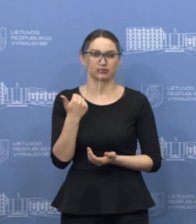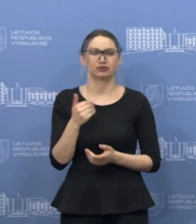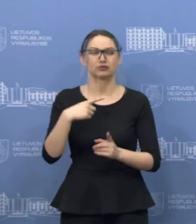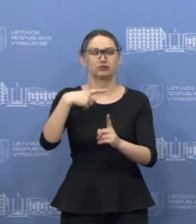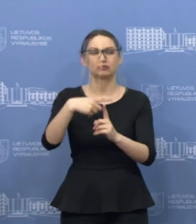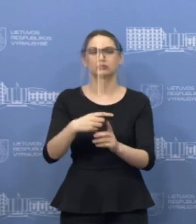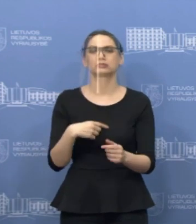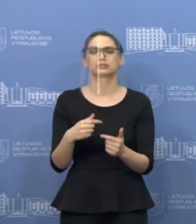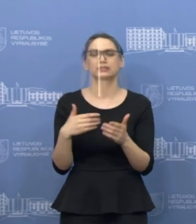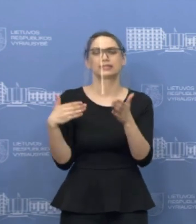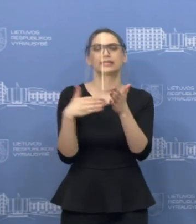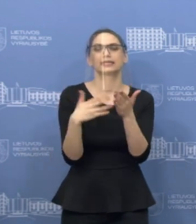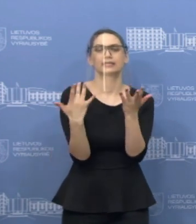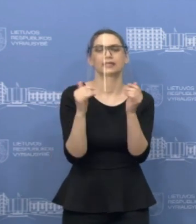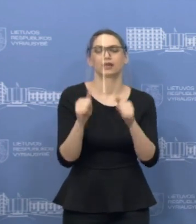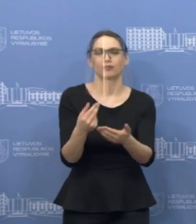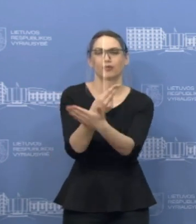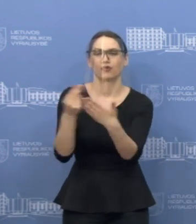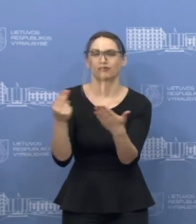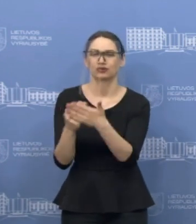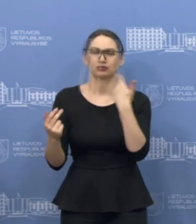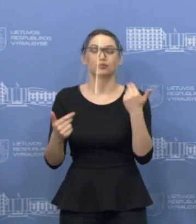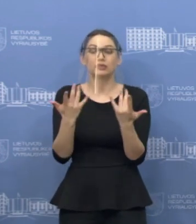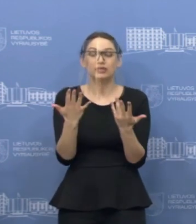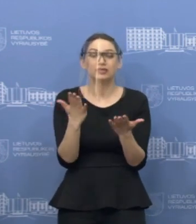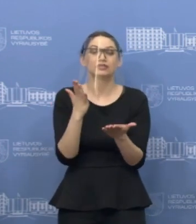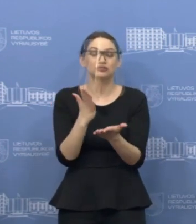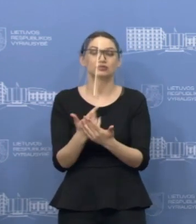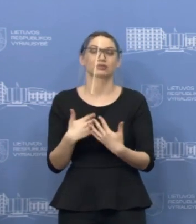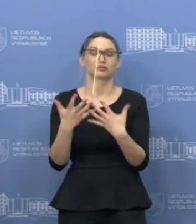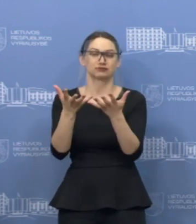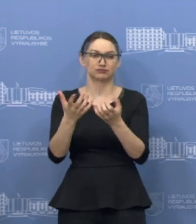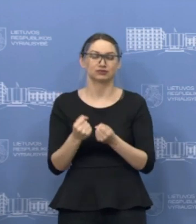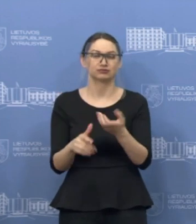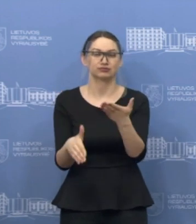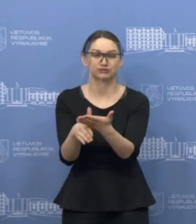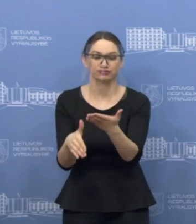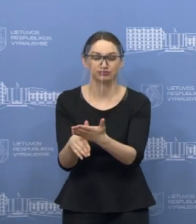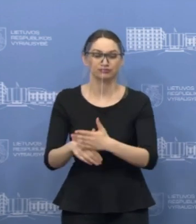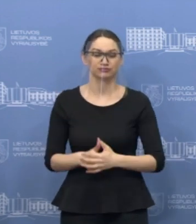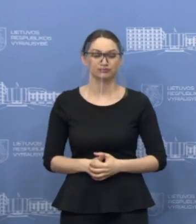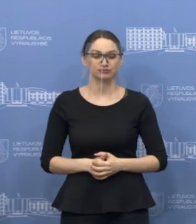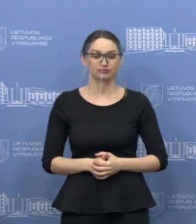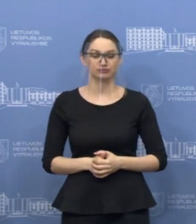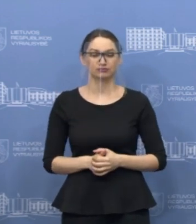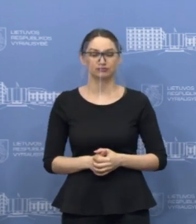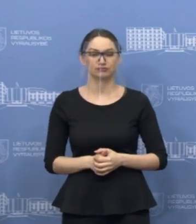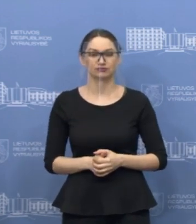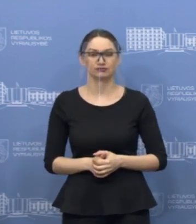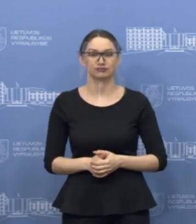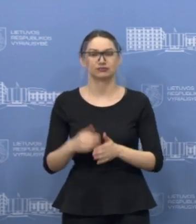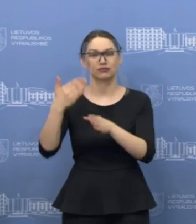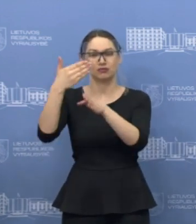skaičių įmonių, kurios su tokiais poreikiais kreipsis. O paskolų modelis